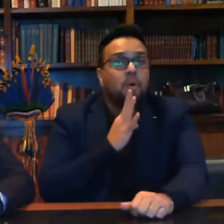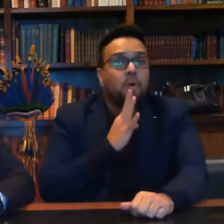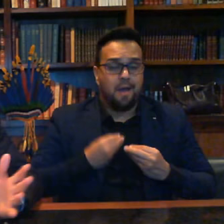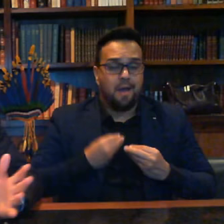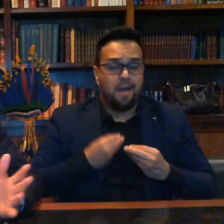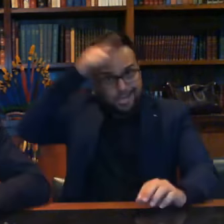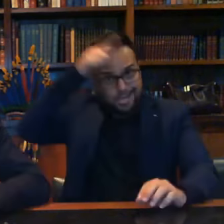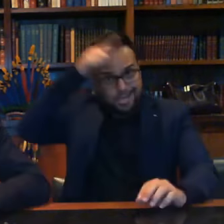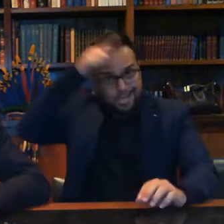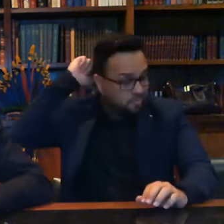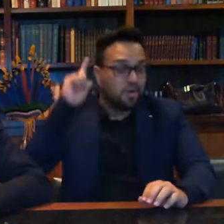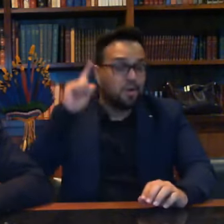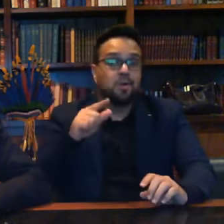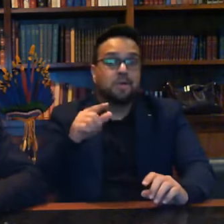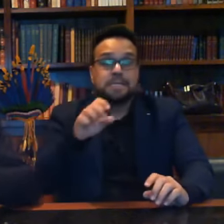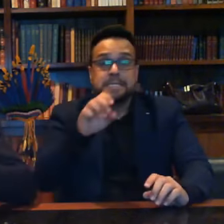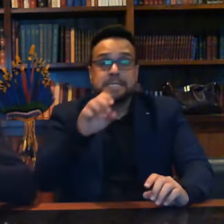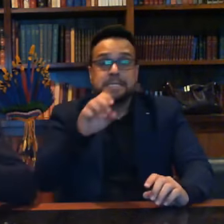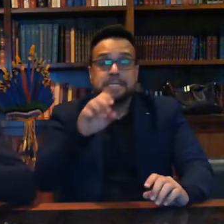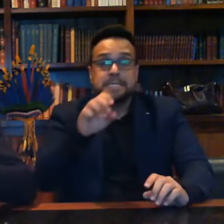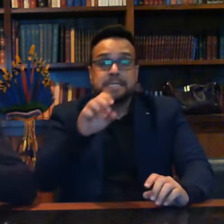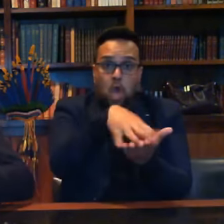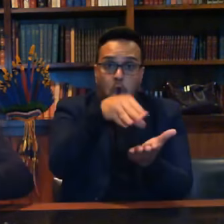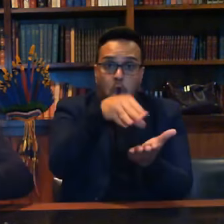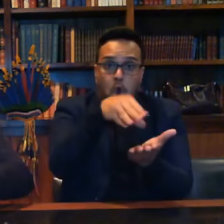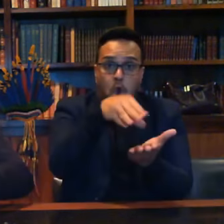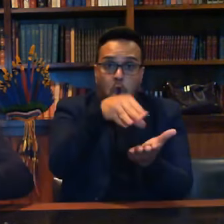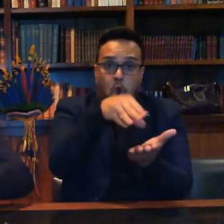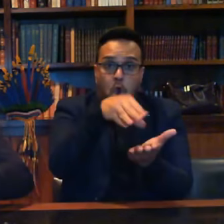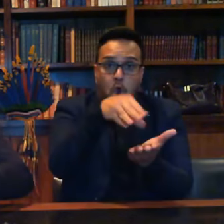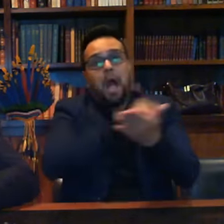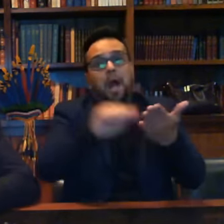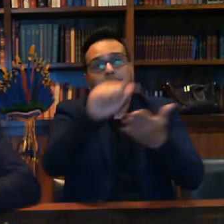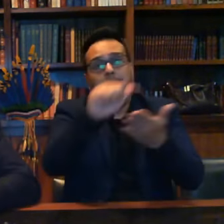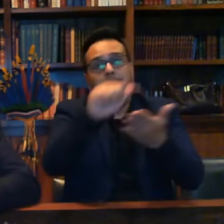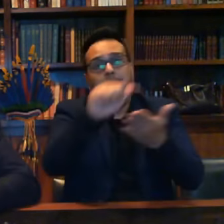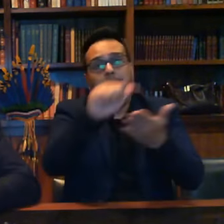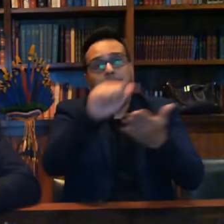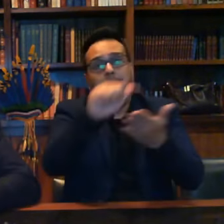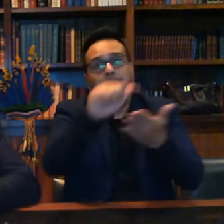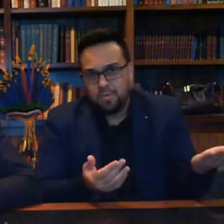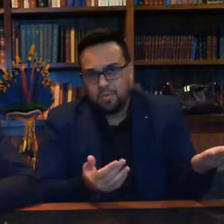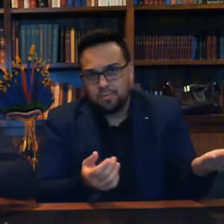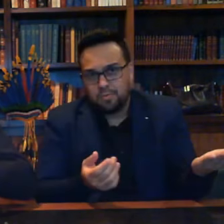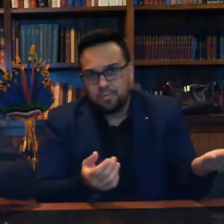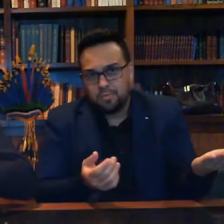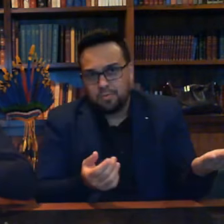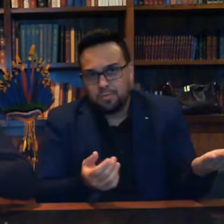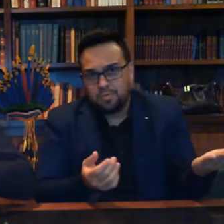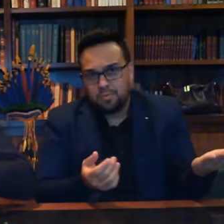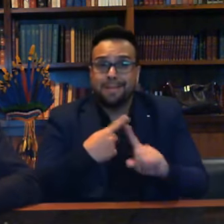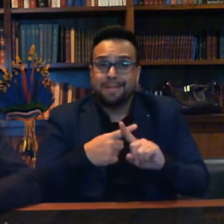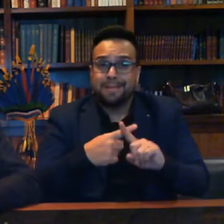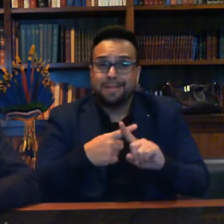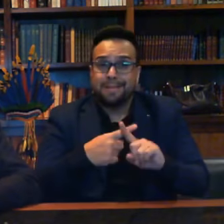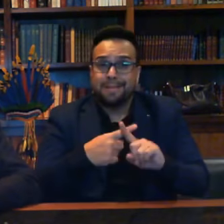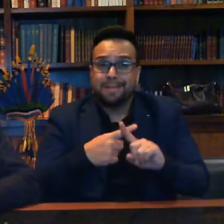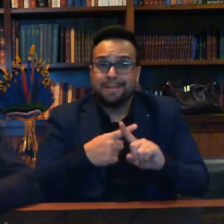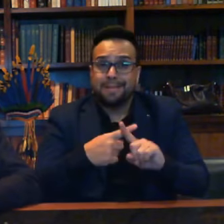cópia do inquérito quem não quer. Ou acho que apagou, se tirar do meu site, apagou, resolveu o assunto. As provas estão lá.